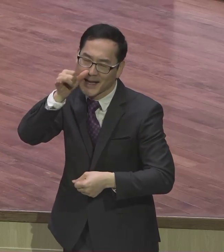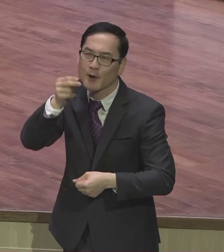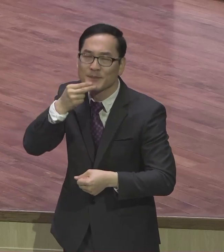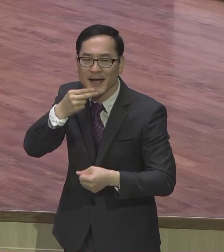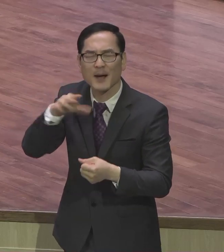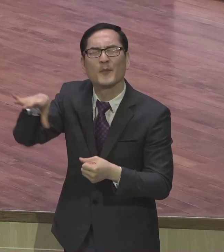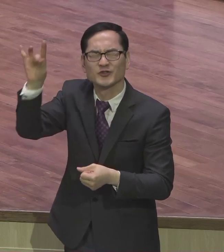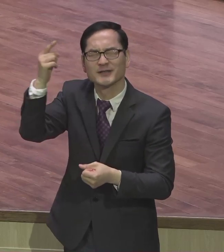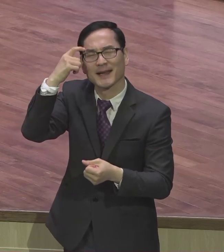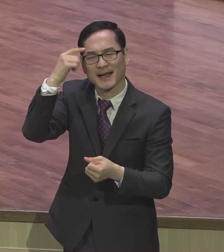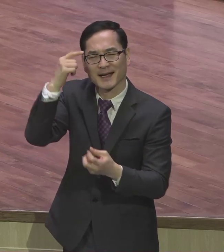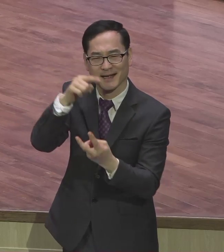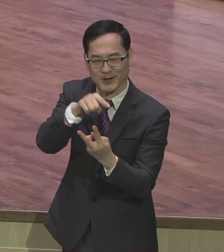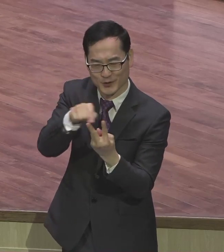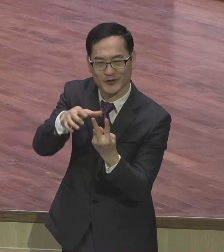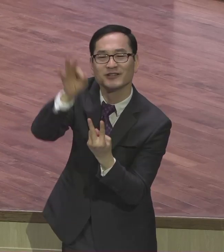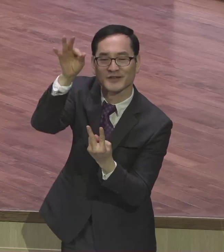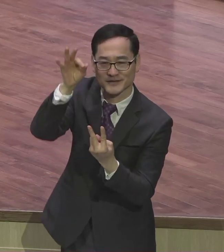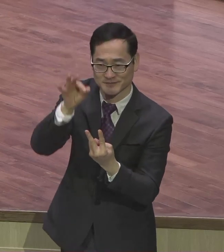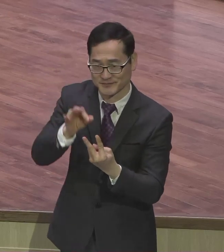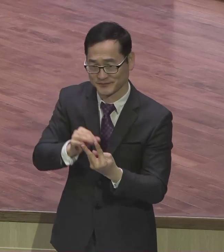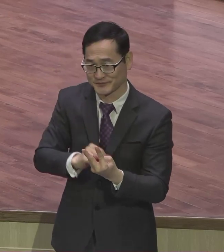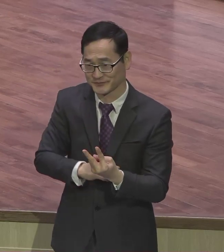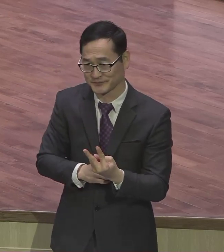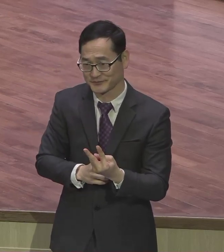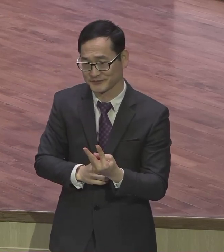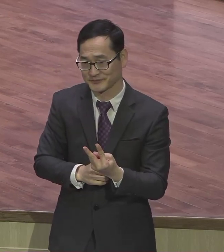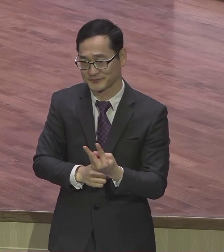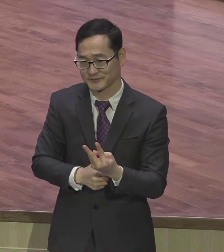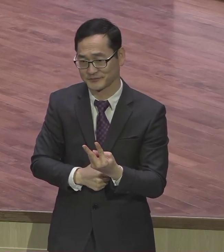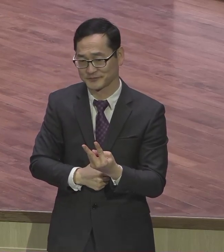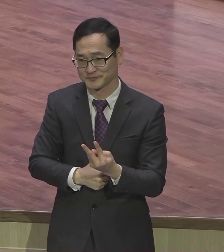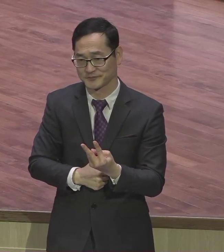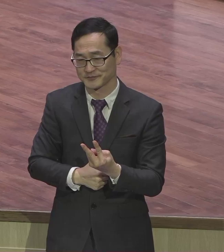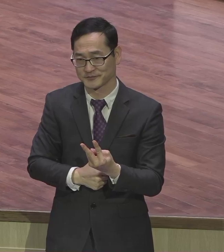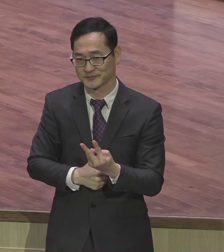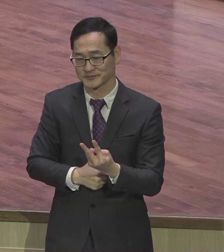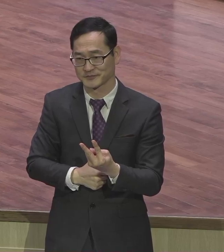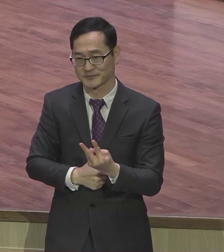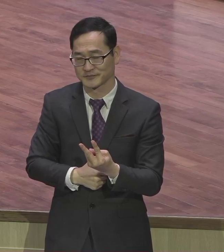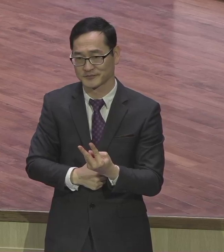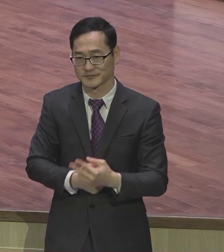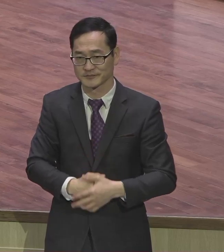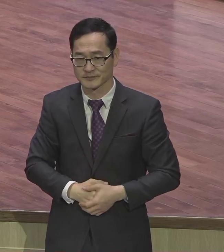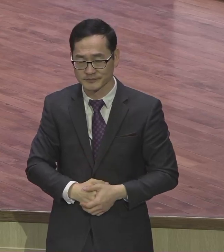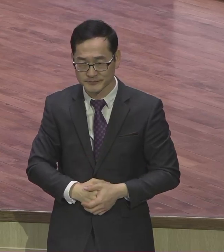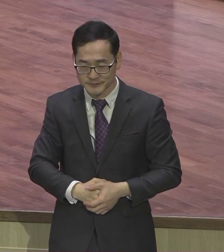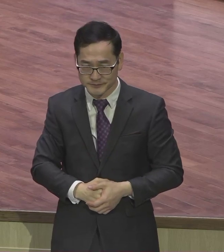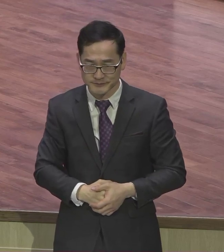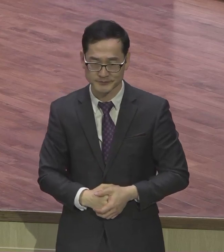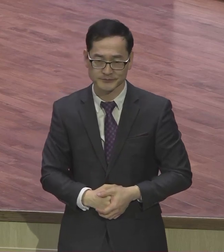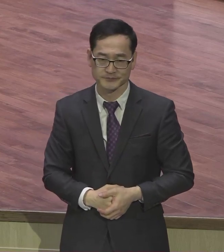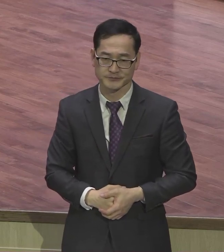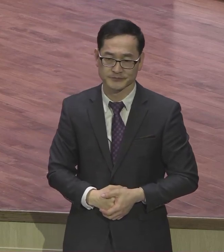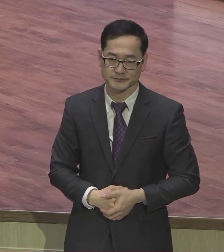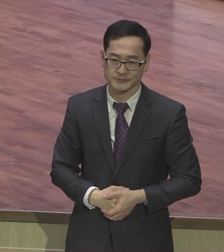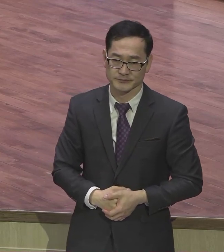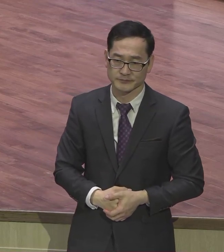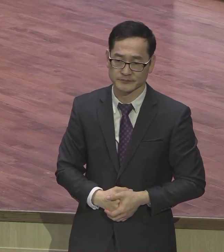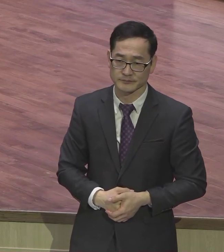하나님의 살아계심을 처음 할 수 있느냐 없느냐 이게 결단입니다 그건 본인에게 본인에게 해야